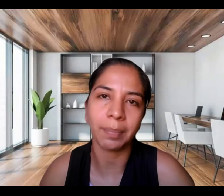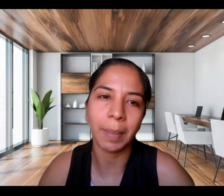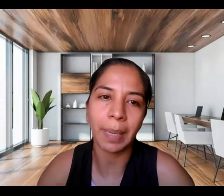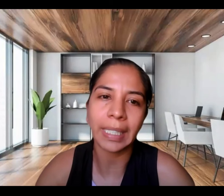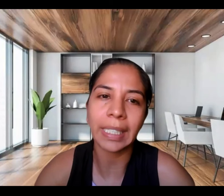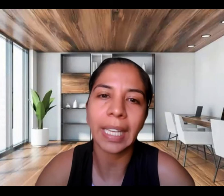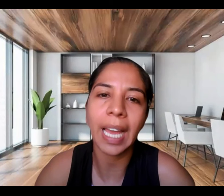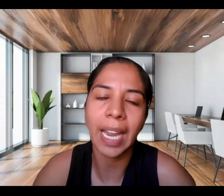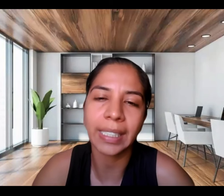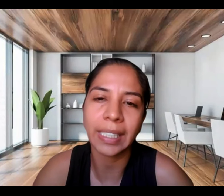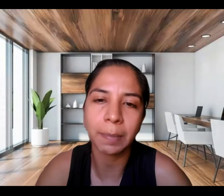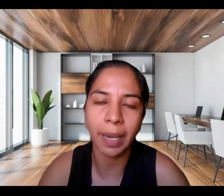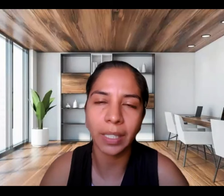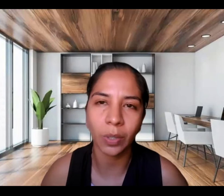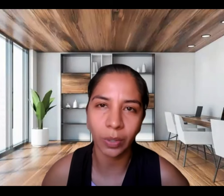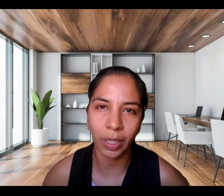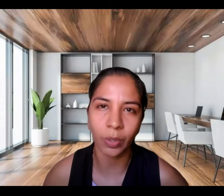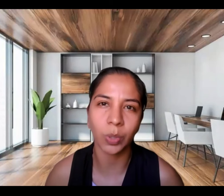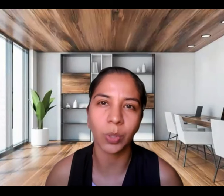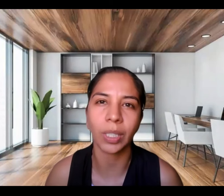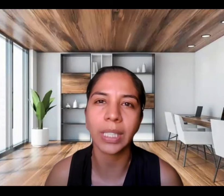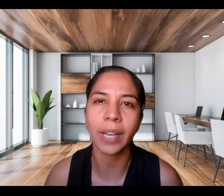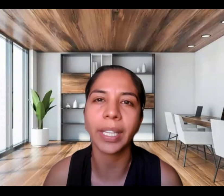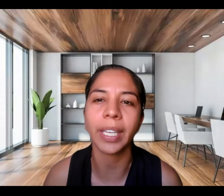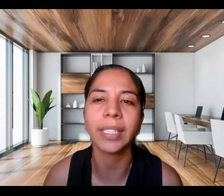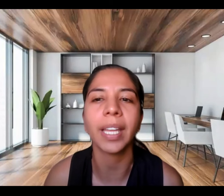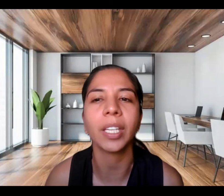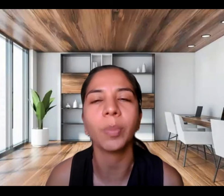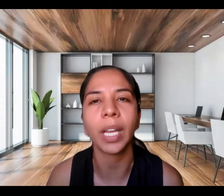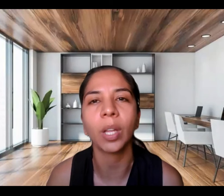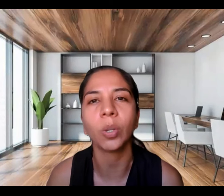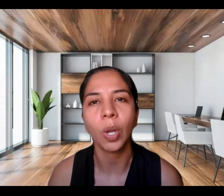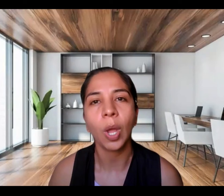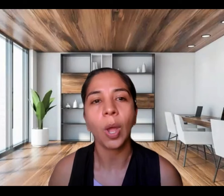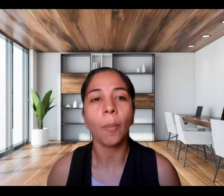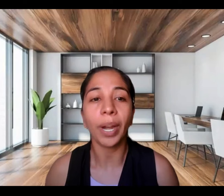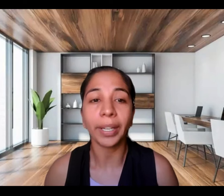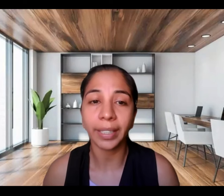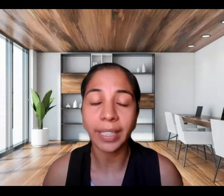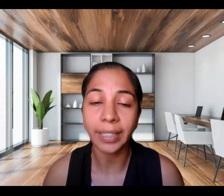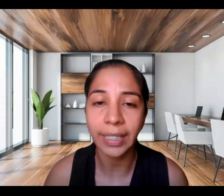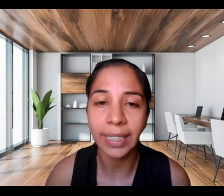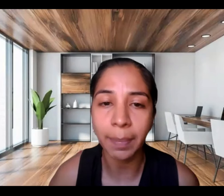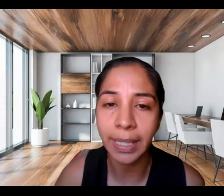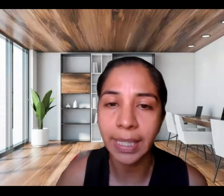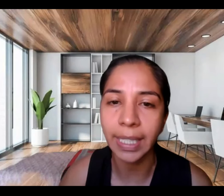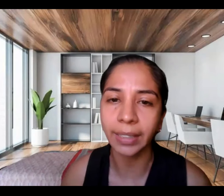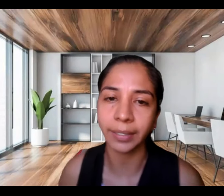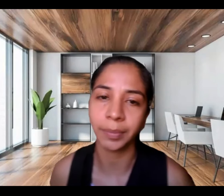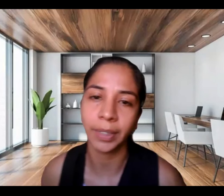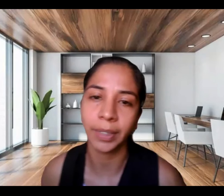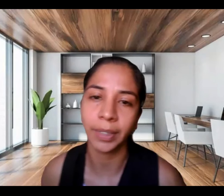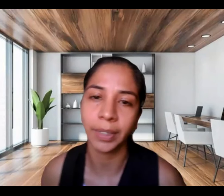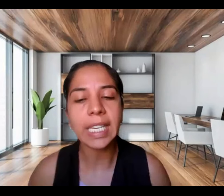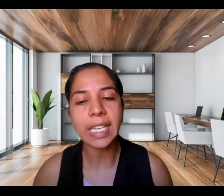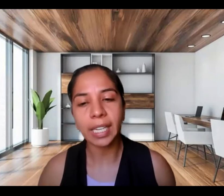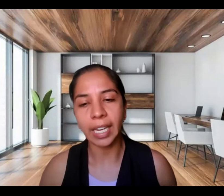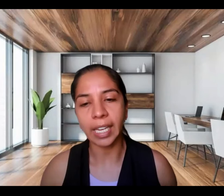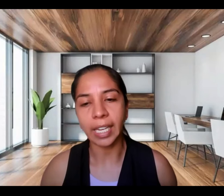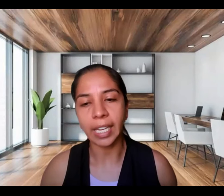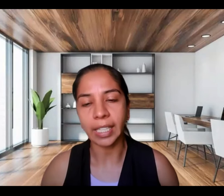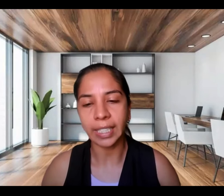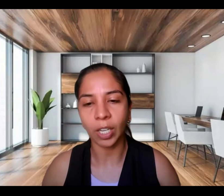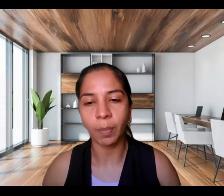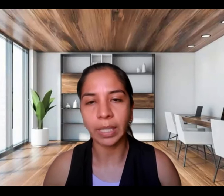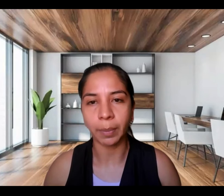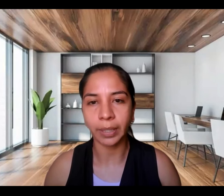la bienvenida a este espacio de construcción de saber que se ha denominado Muerte Digna y Discapacidad. Y